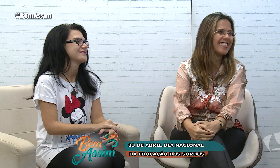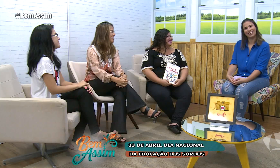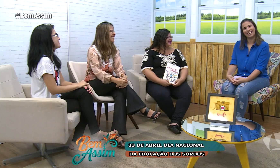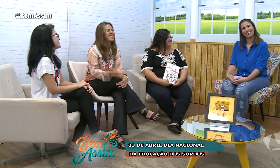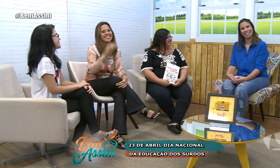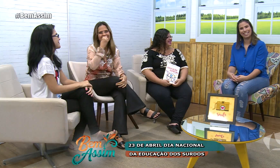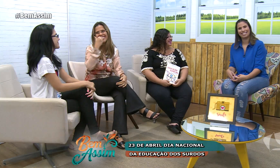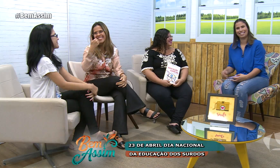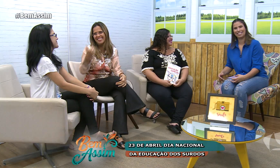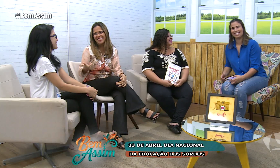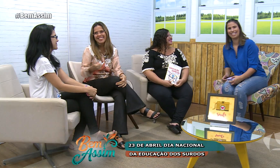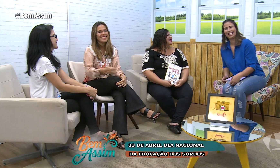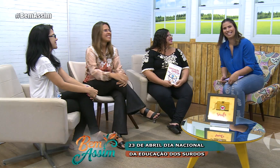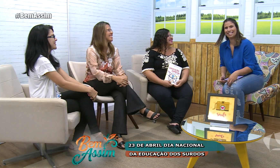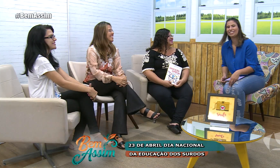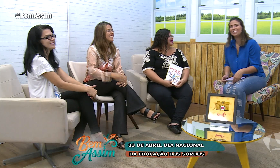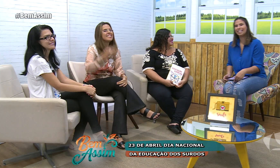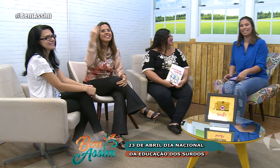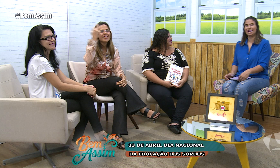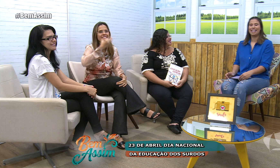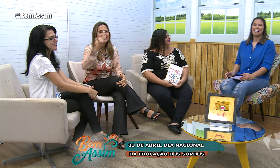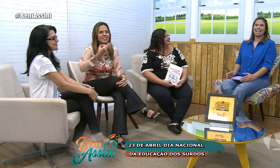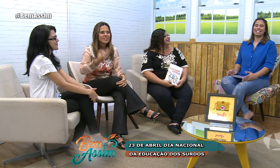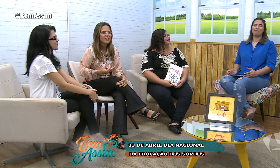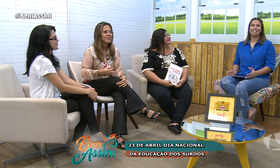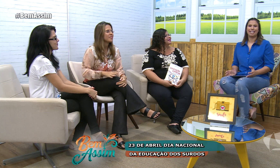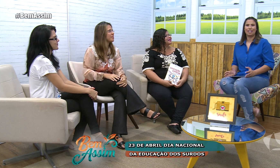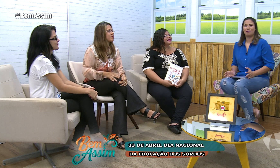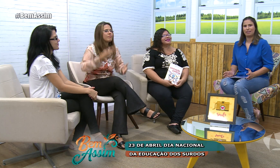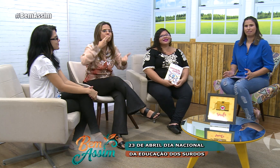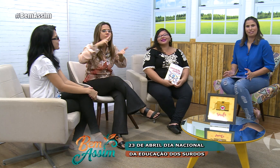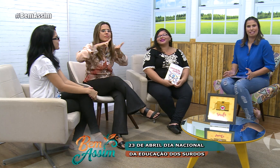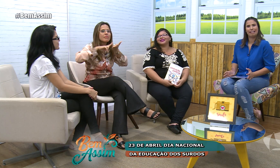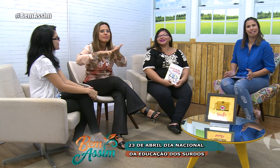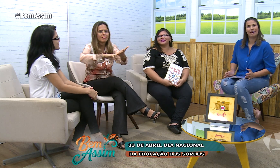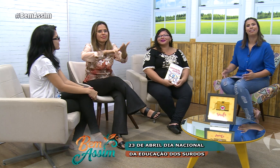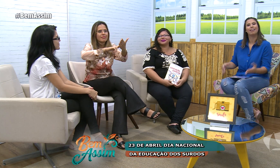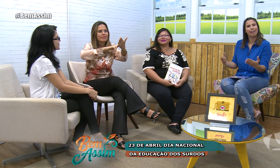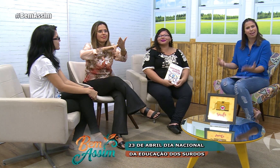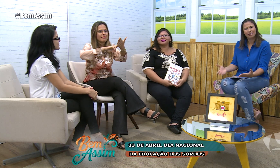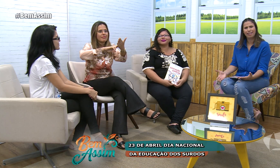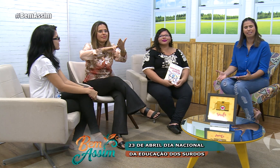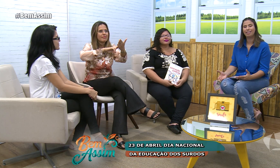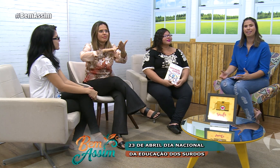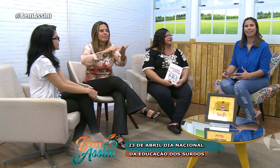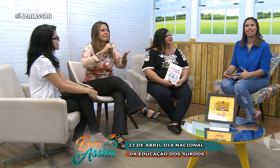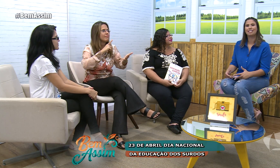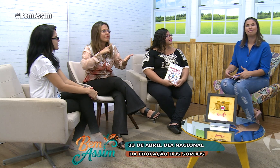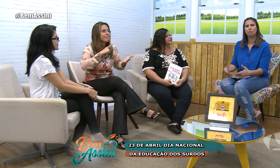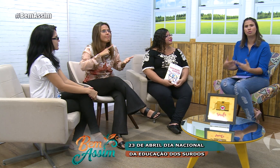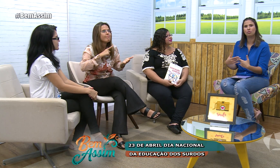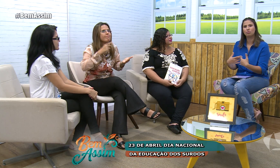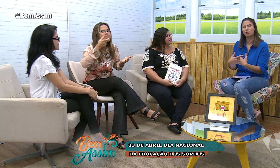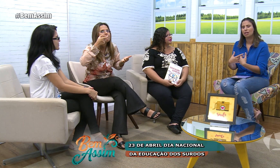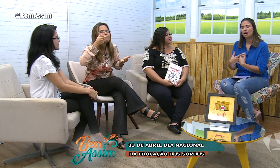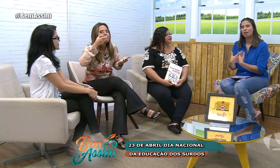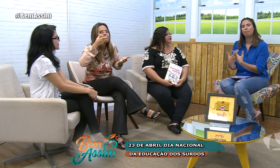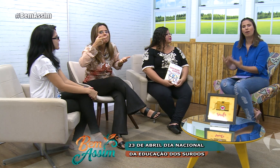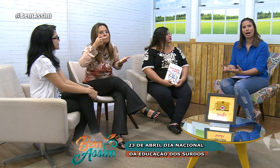bem. E olha aí, gente, que coisa linda. Então fica aí essa mensagem para você, né? Quem ainda tem interesse, vamos nos empolgar,